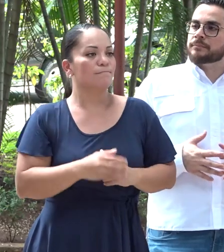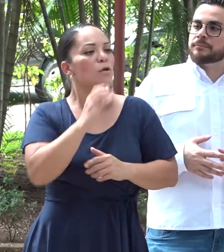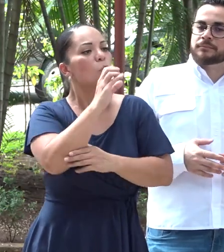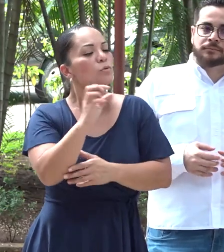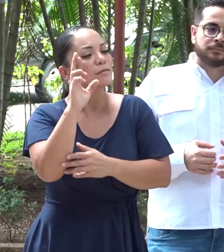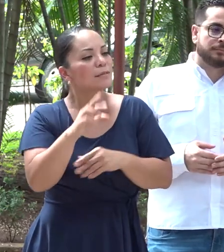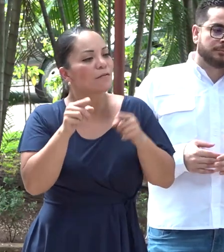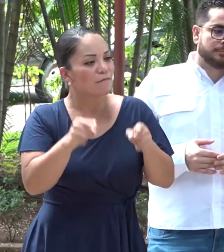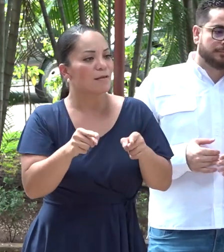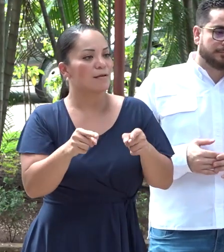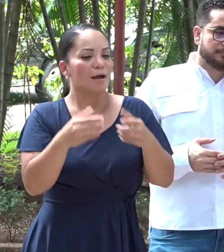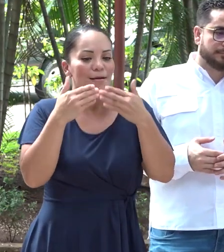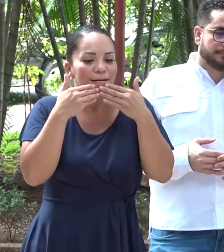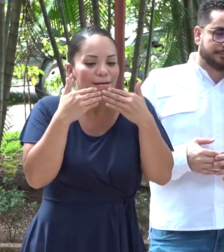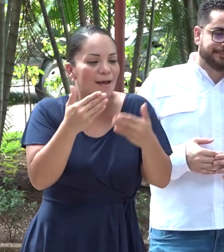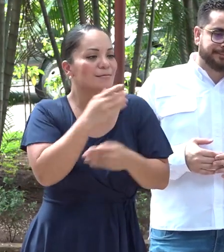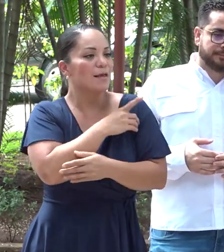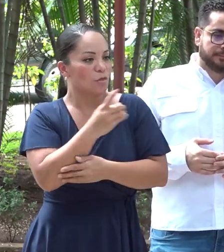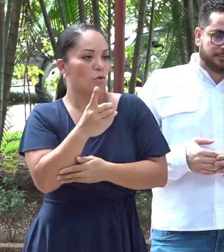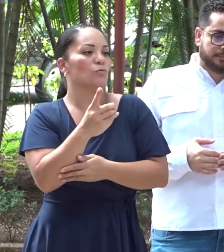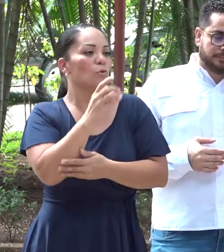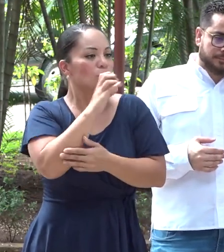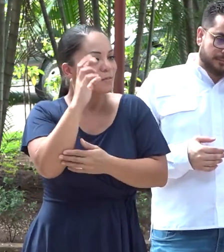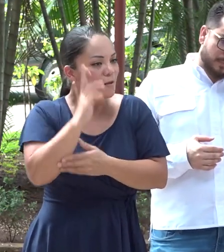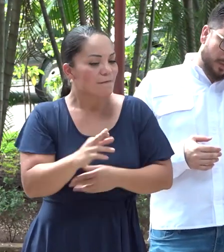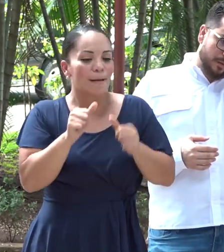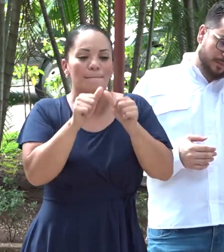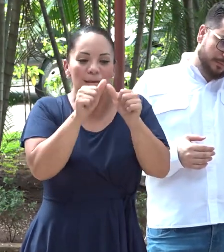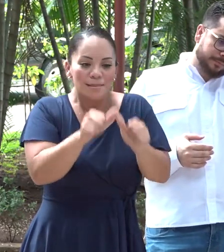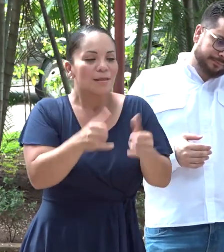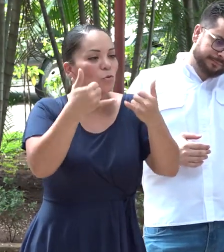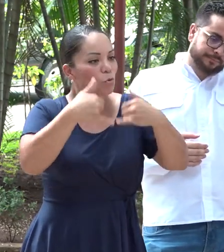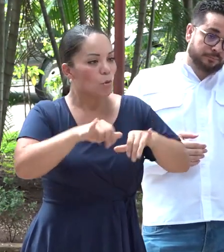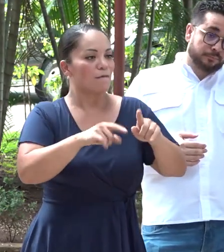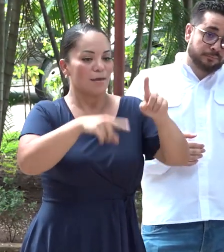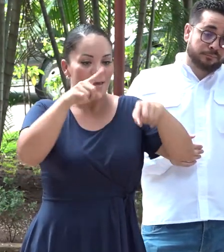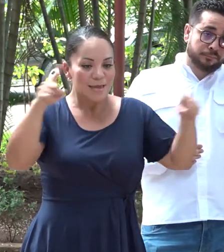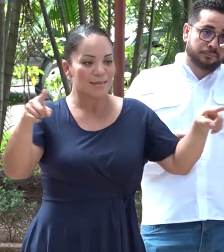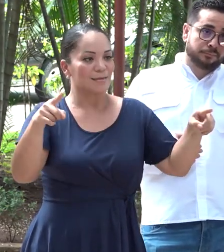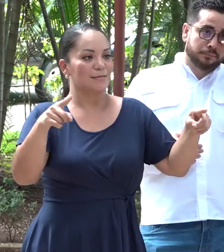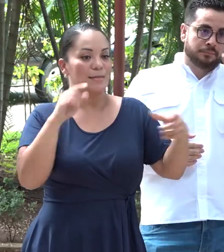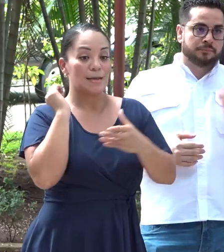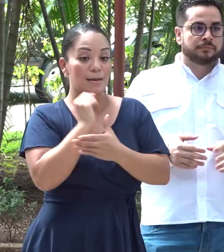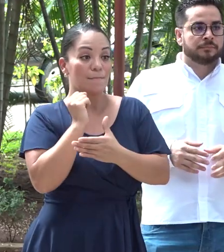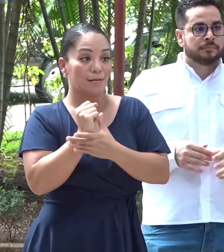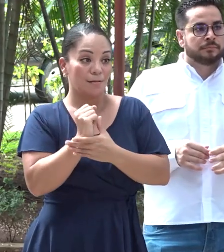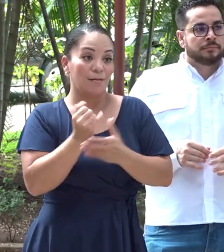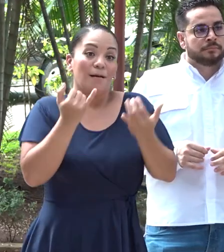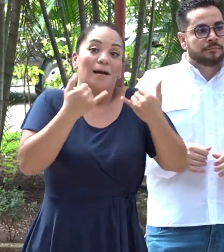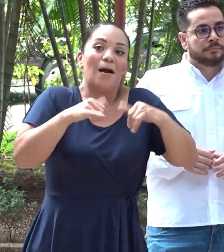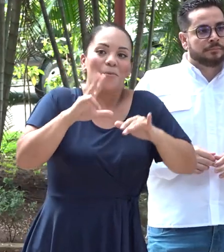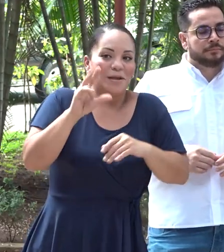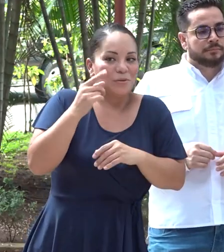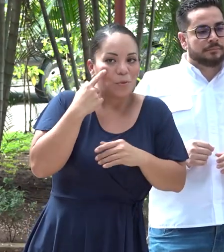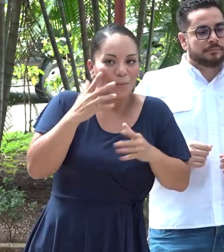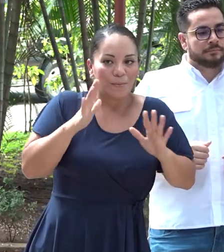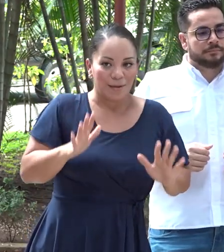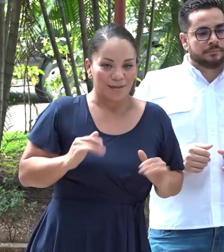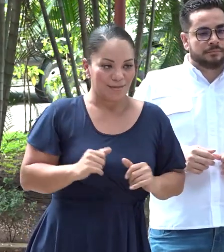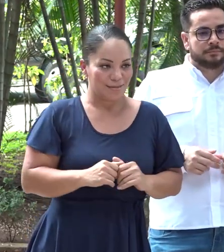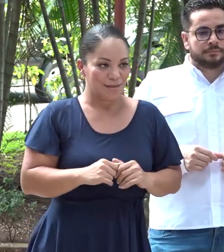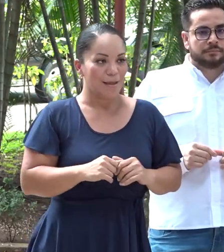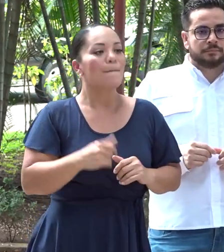Costa Rica, gracias a Dios, todavía mantiene índices de criminalidad, aunque no nos parezca